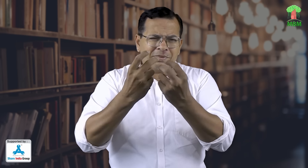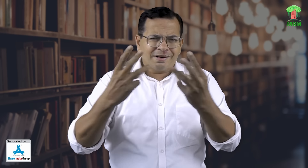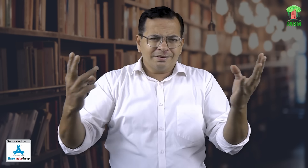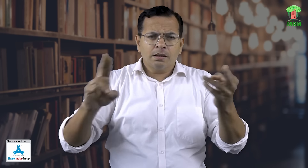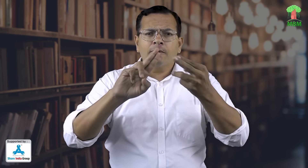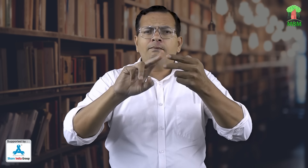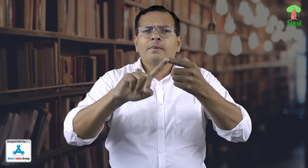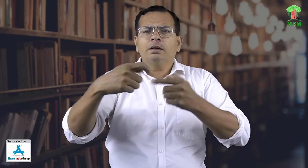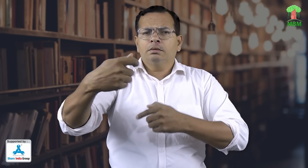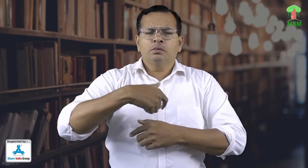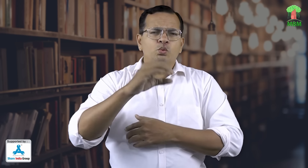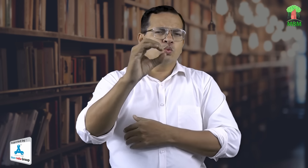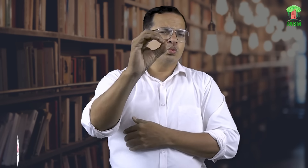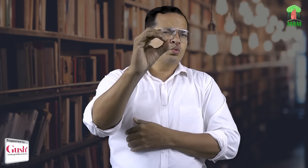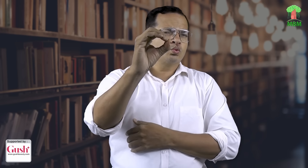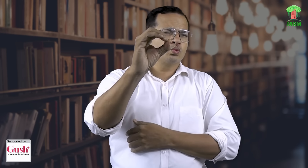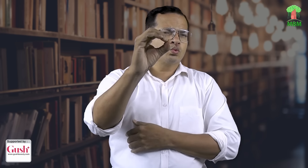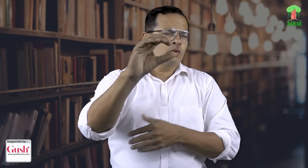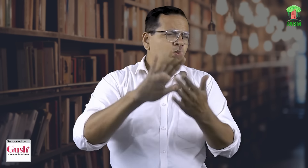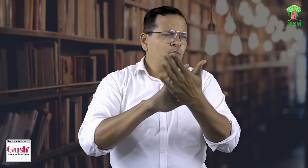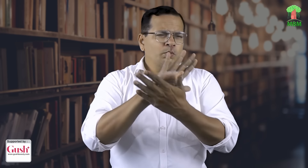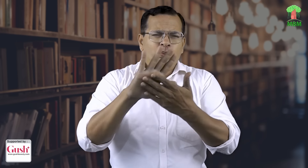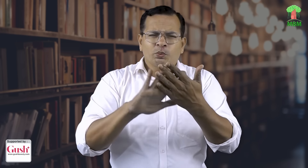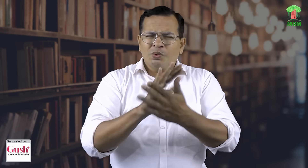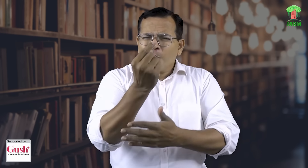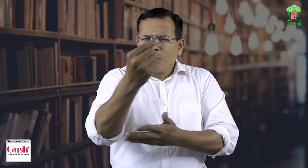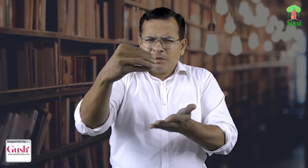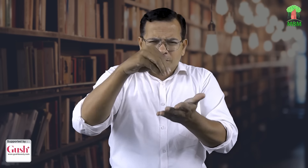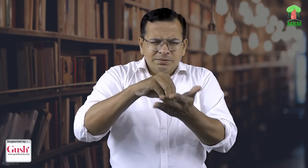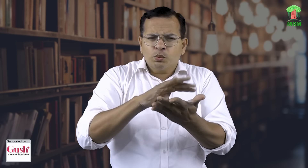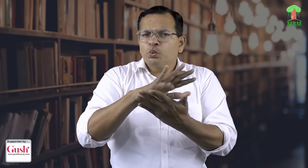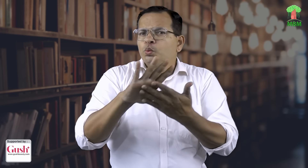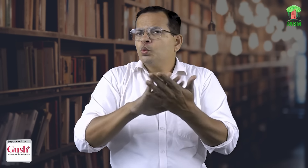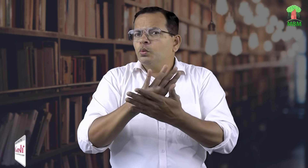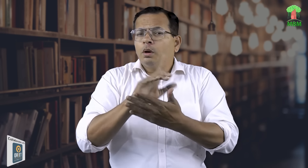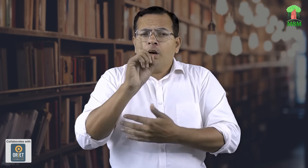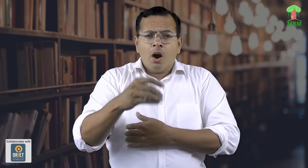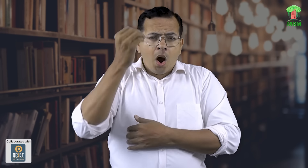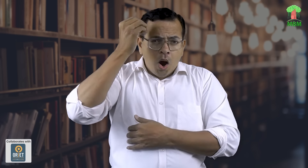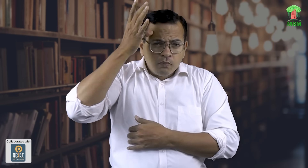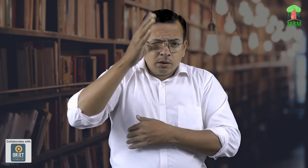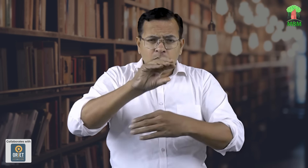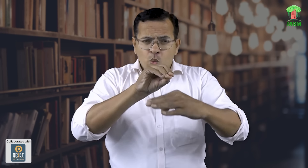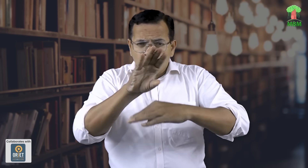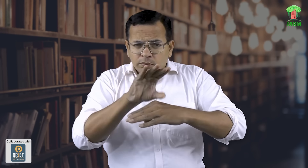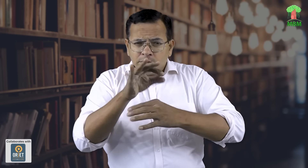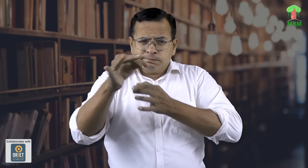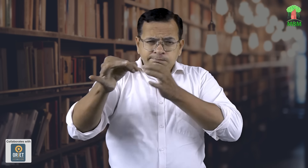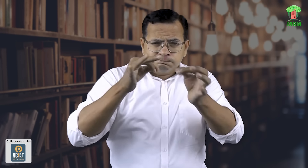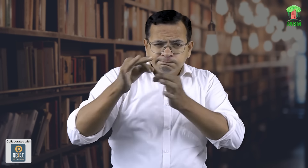जो है कई सालों से लग रहा है काम करने के लिए बड़ इसमें हम किसी प्रकार का शुल्क बच्चों से नहीं लेते हैं किसी प्रकार का बच्चों की